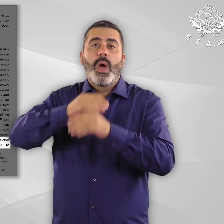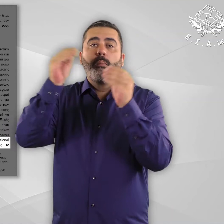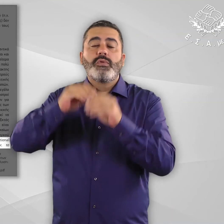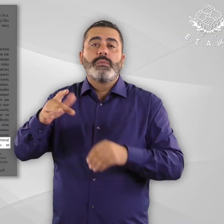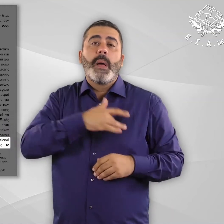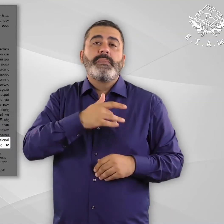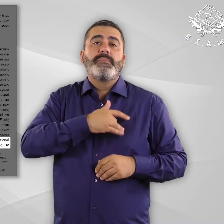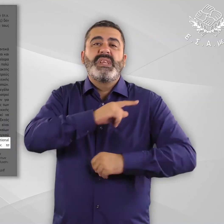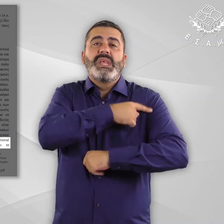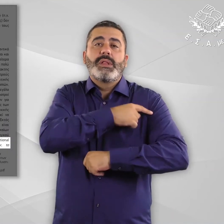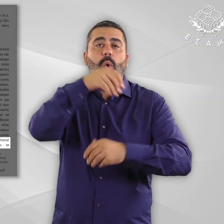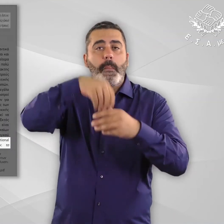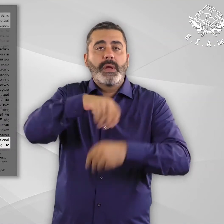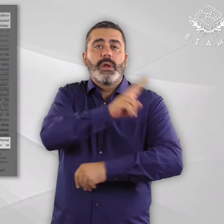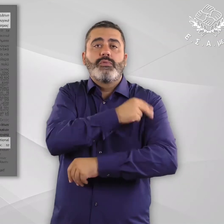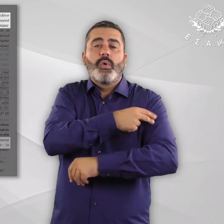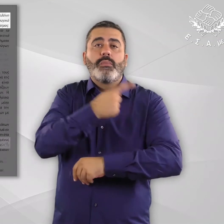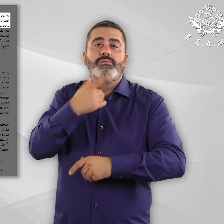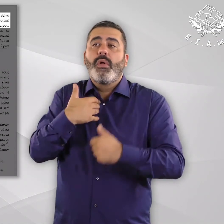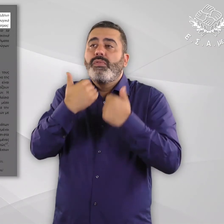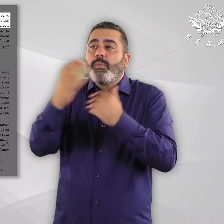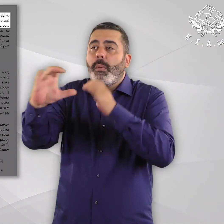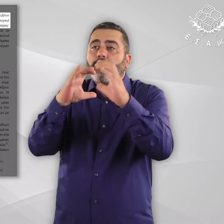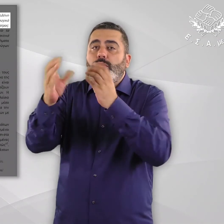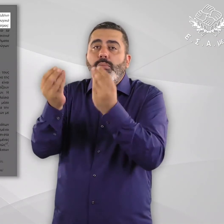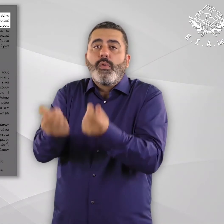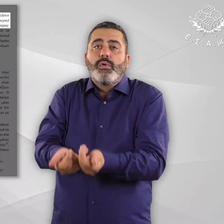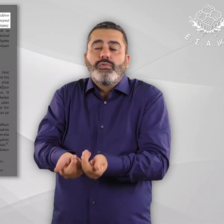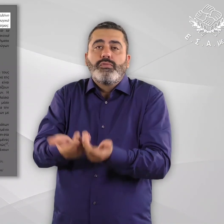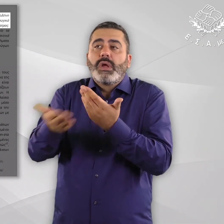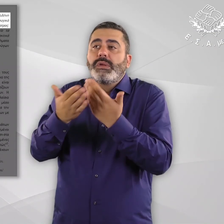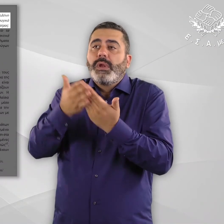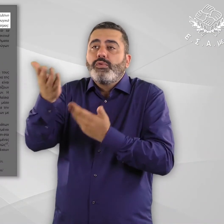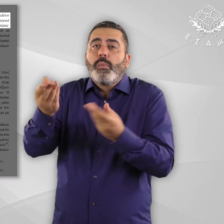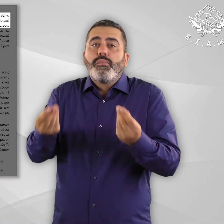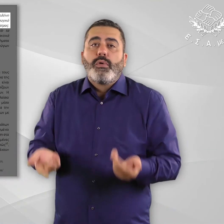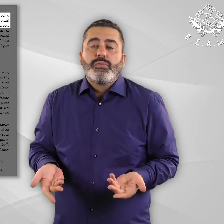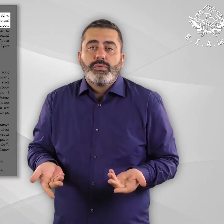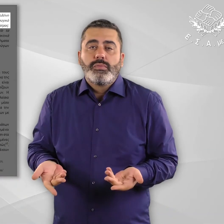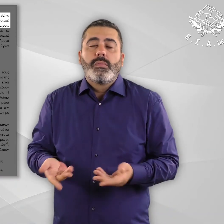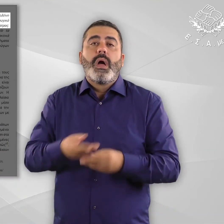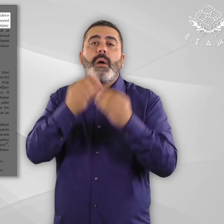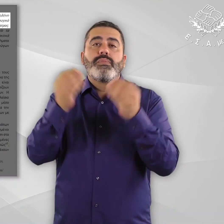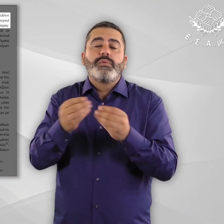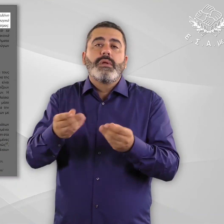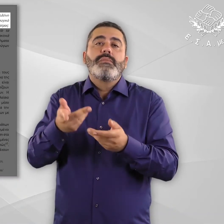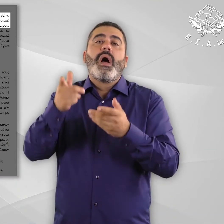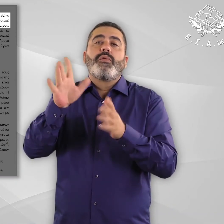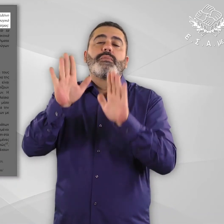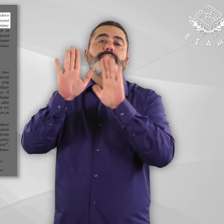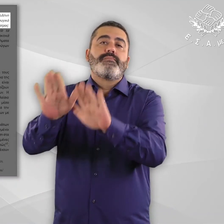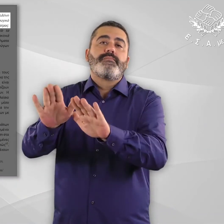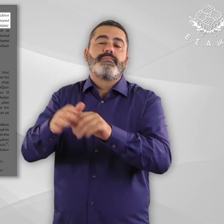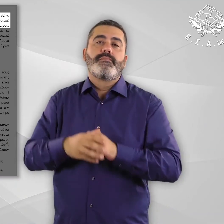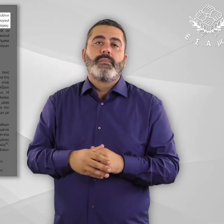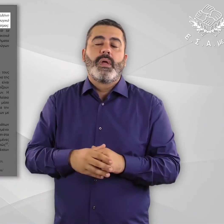εισαγωγικά λόγω της έλλειψης διερμηνεών, το ψυχιατρικό τμήμα του Δημόσιου Νοσοκομείου στη Μιτυλήνια δυνατή σε μεγάλο βαθμό να